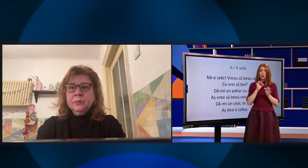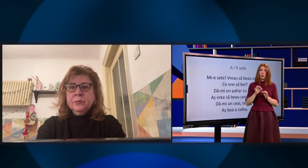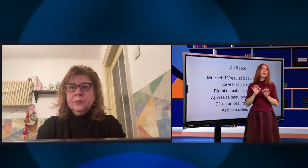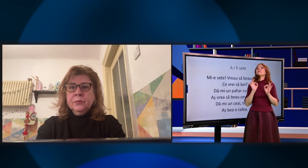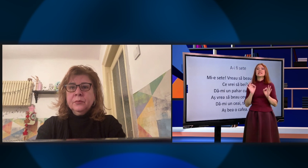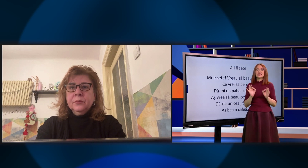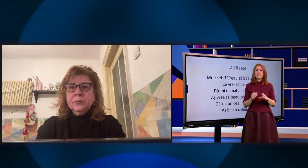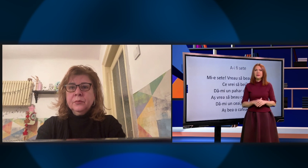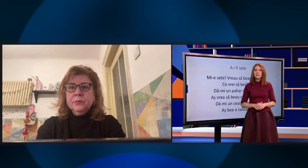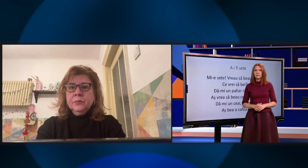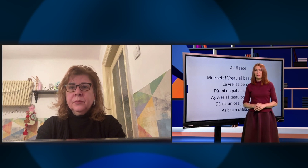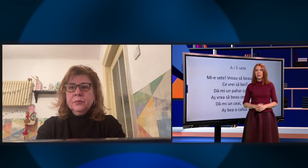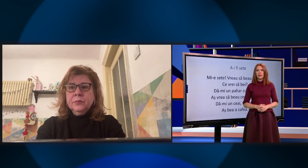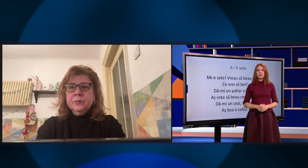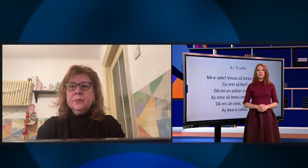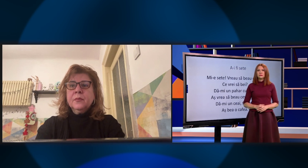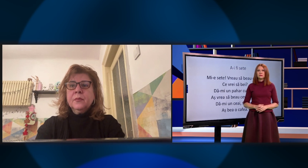până acum. Mi-e sete.